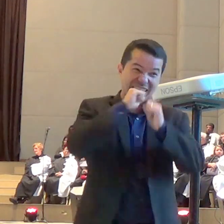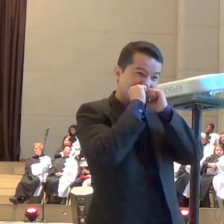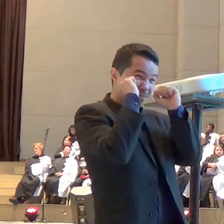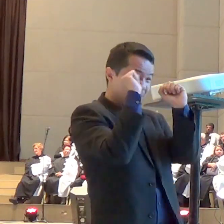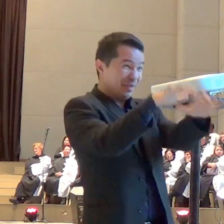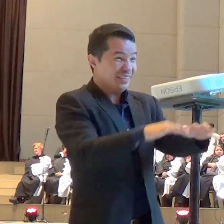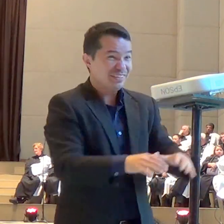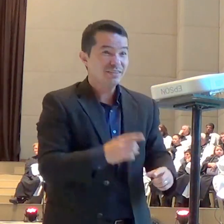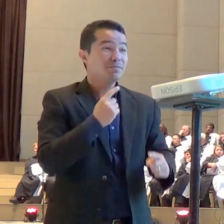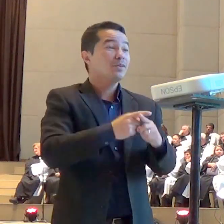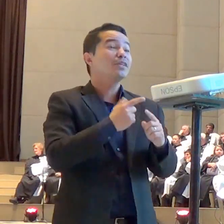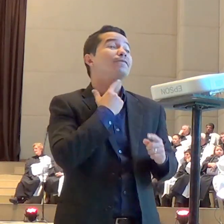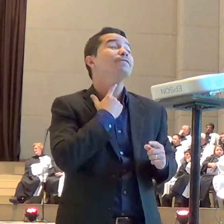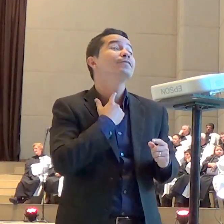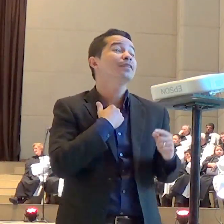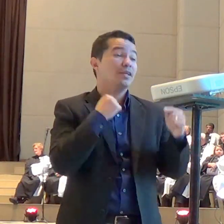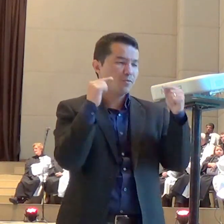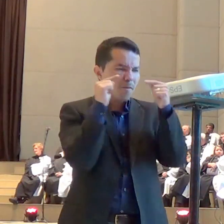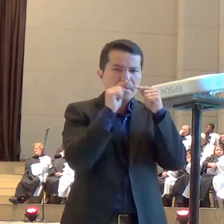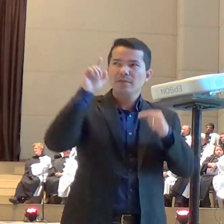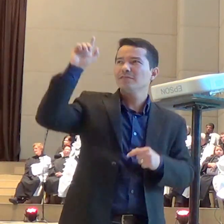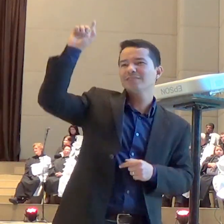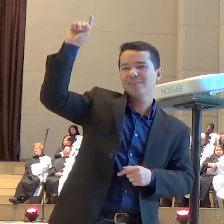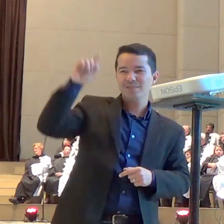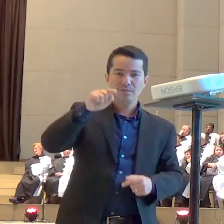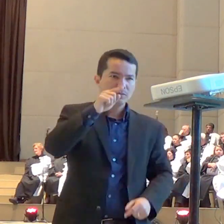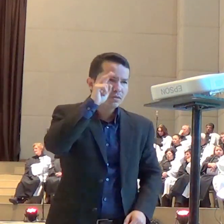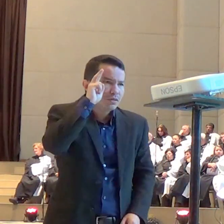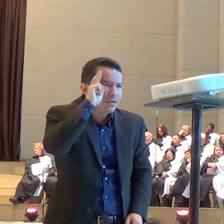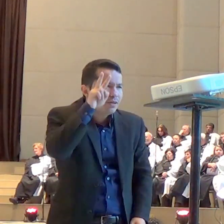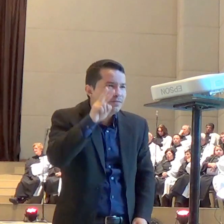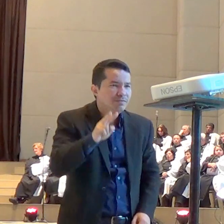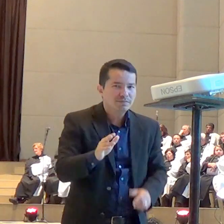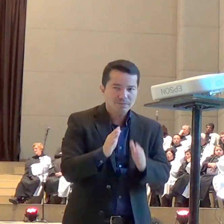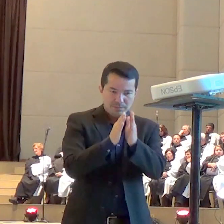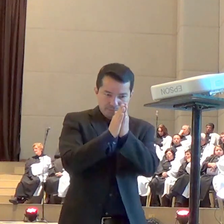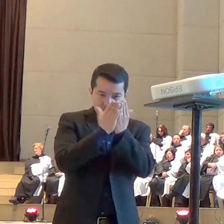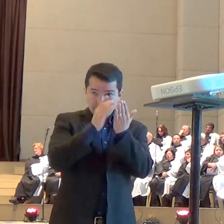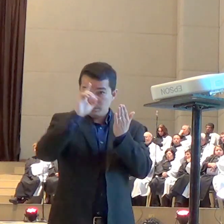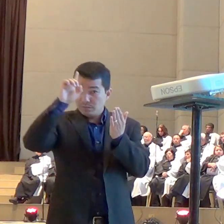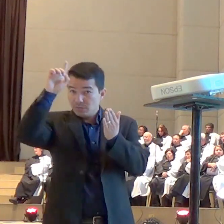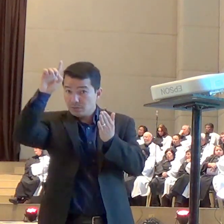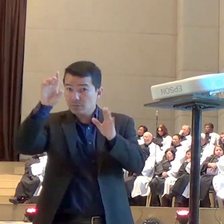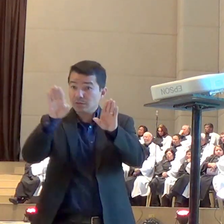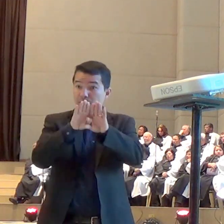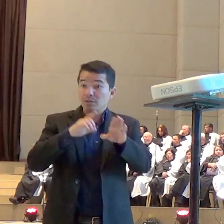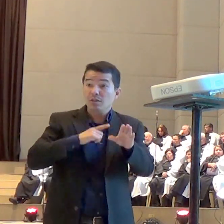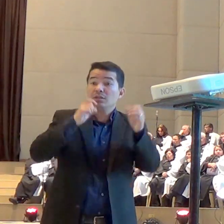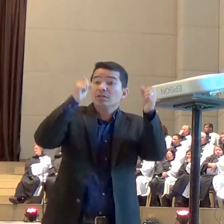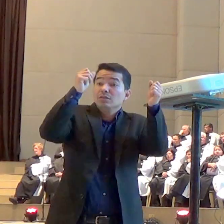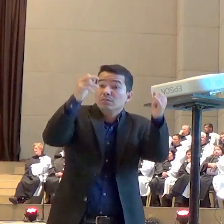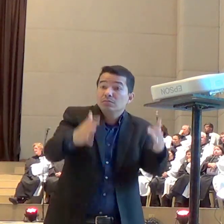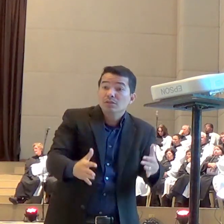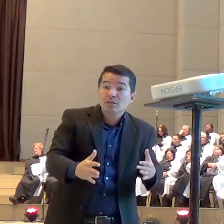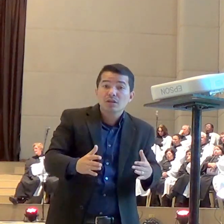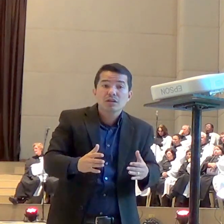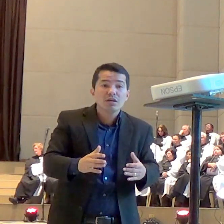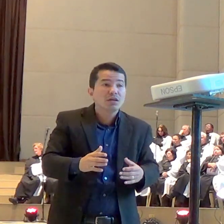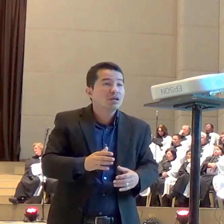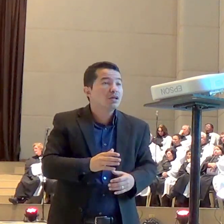de Deus a Bíblia vai nos dizer que esses anjos também vêm e atuam sobre a nossa vida para nos fortalecer para